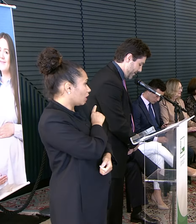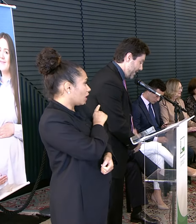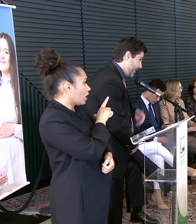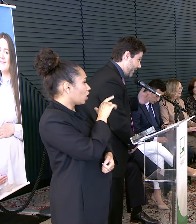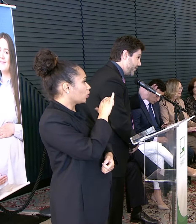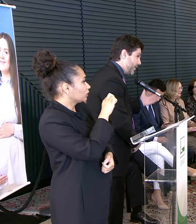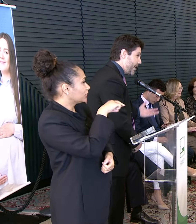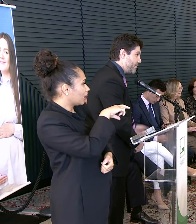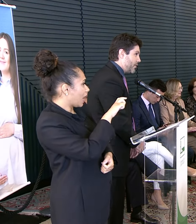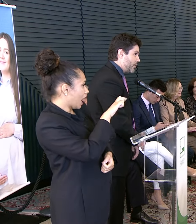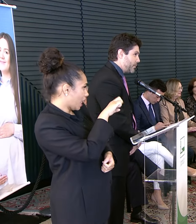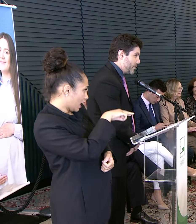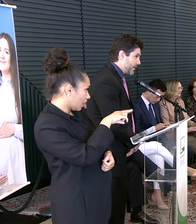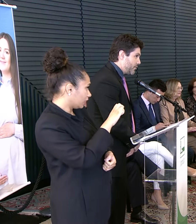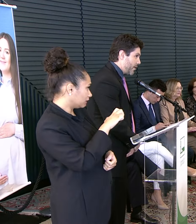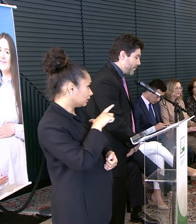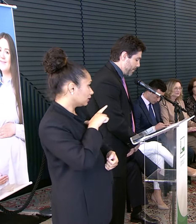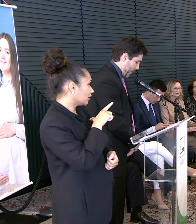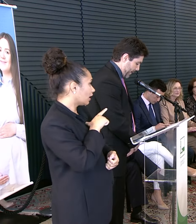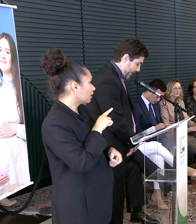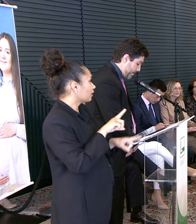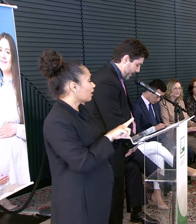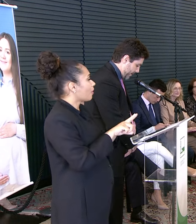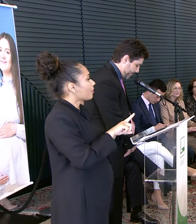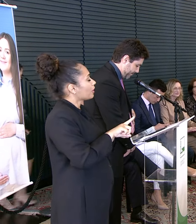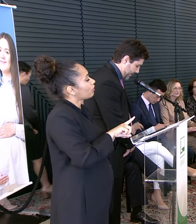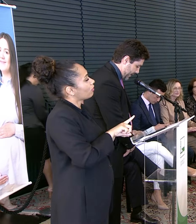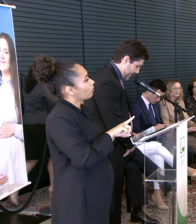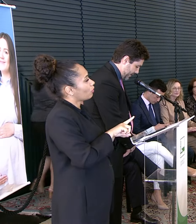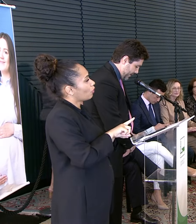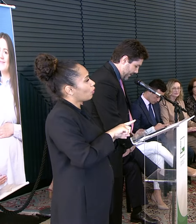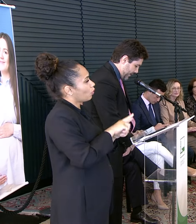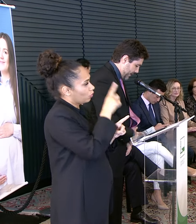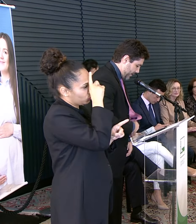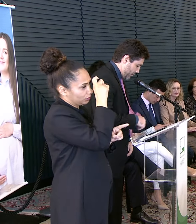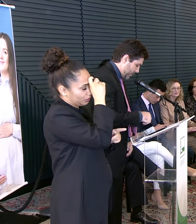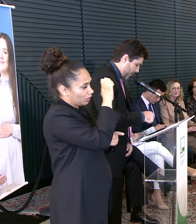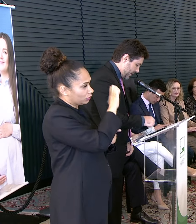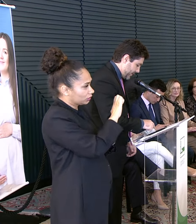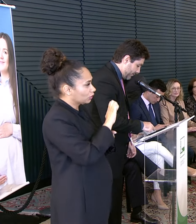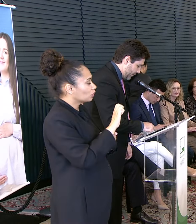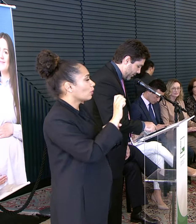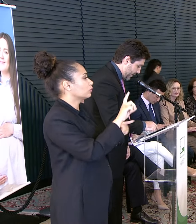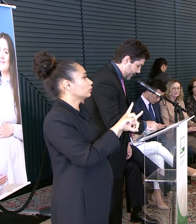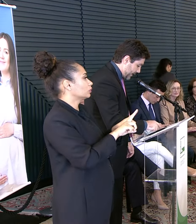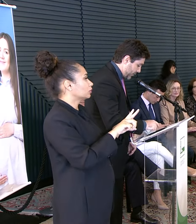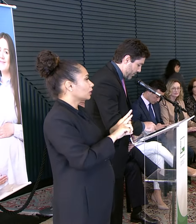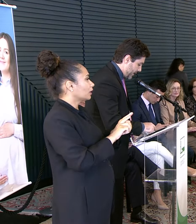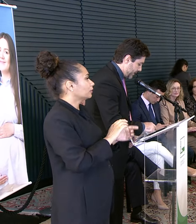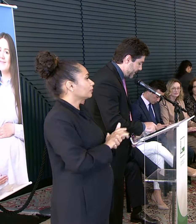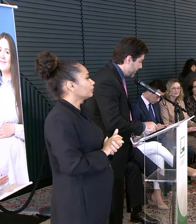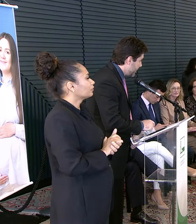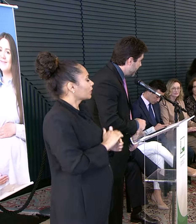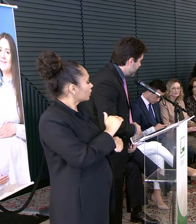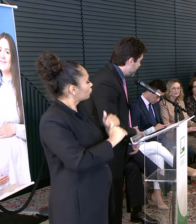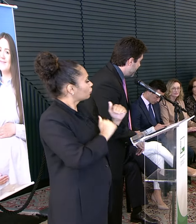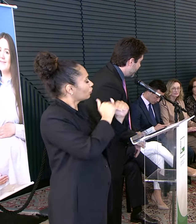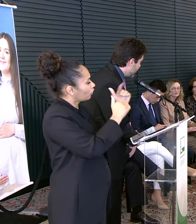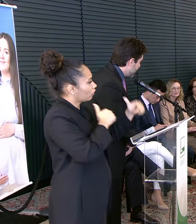fundação Que é quem gere O nosso hospital estadual Também O hospital tem desenvolvido Diversas ações